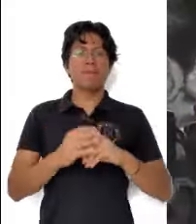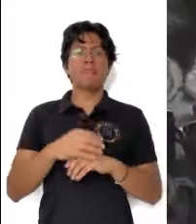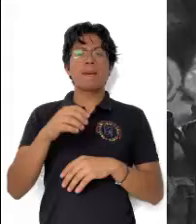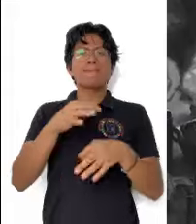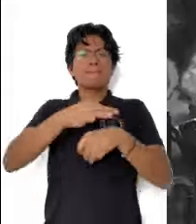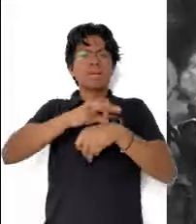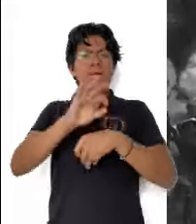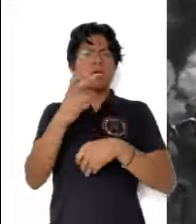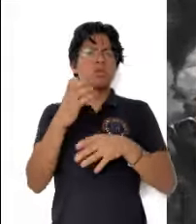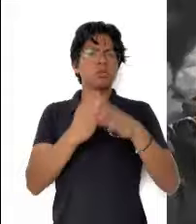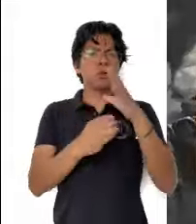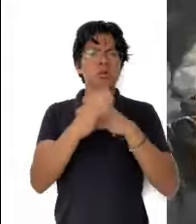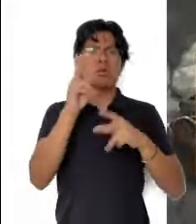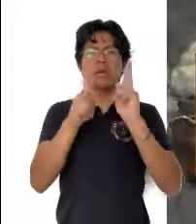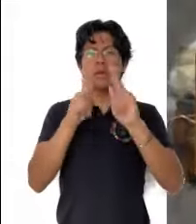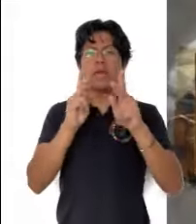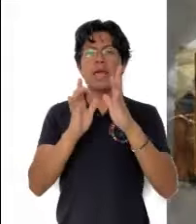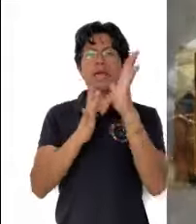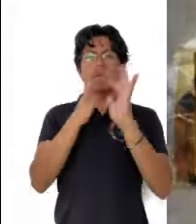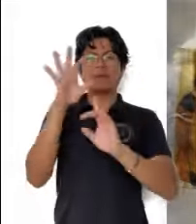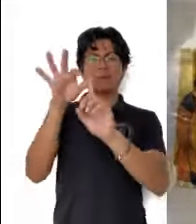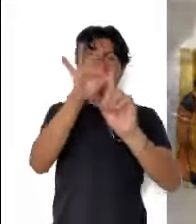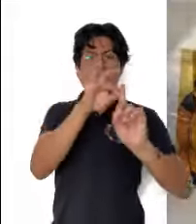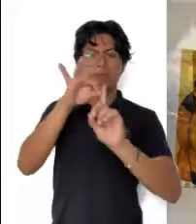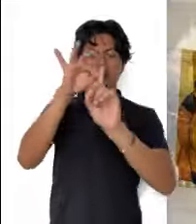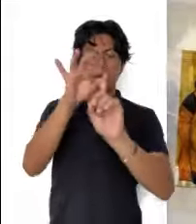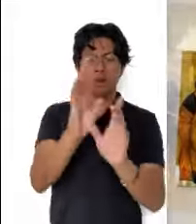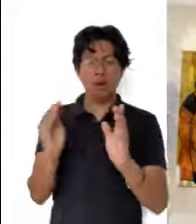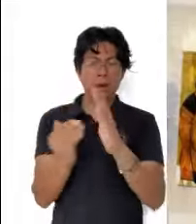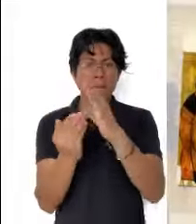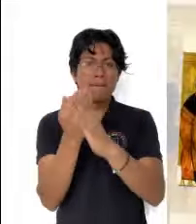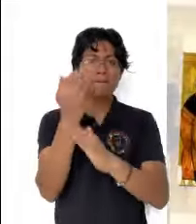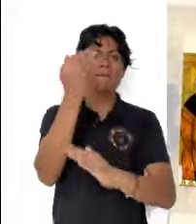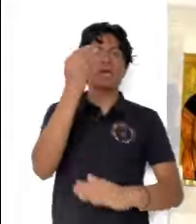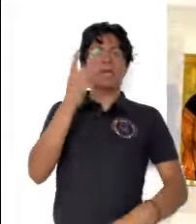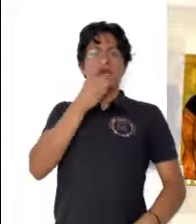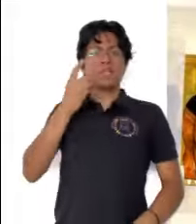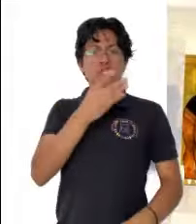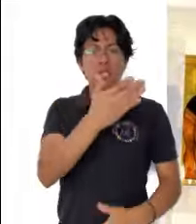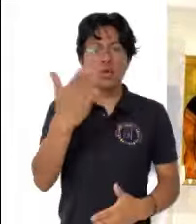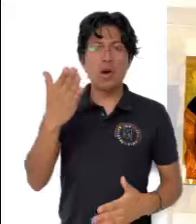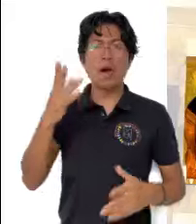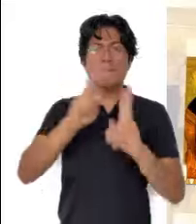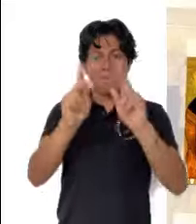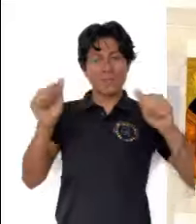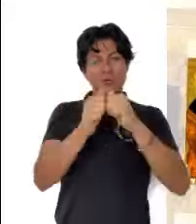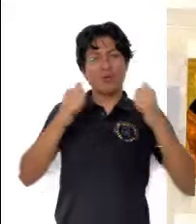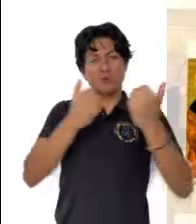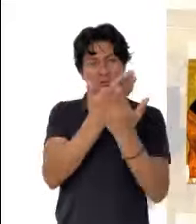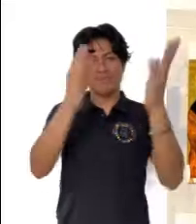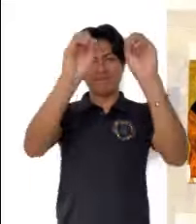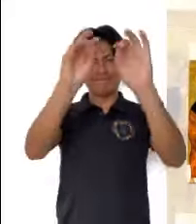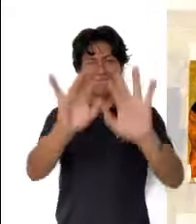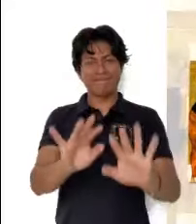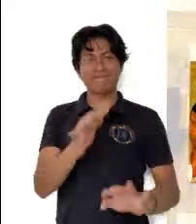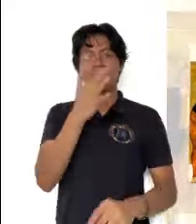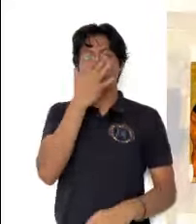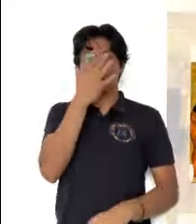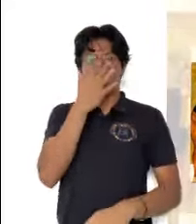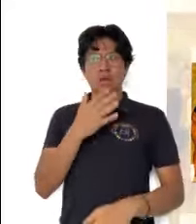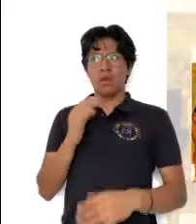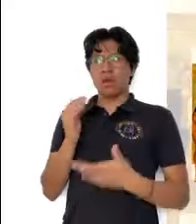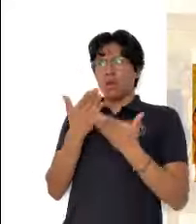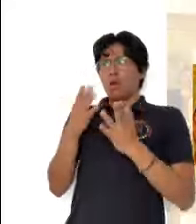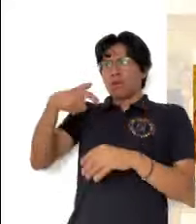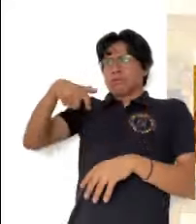pan. Mientras hablaban de esas cosas, se presentó Jesús en medio de ellos y les dijo, La paz esté con ustedes.